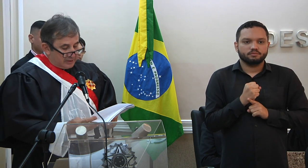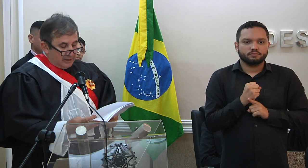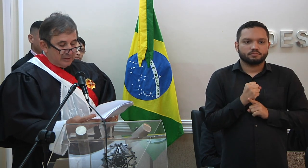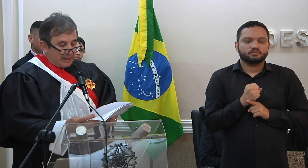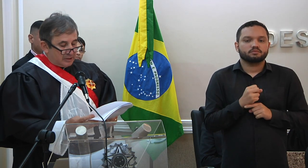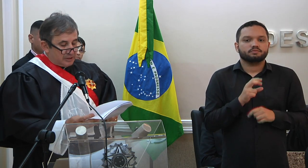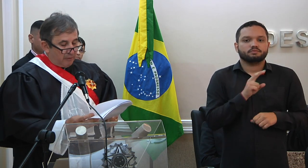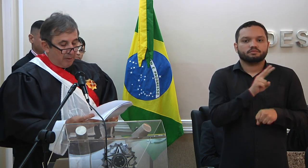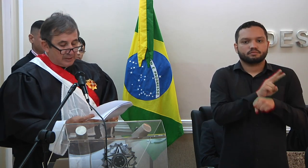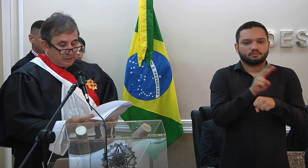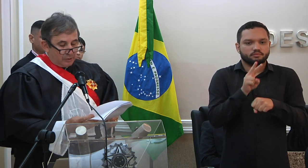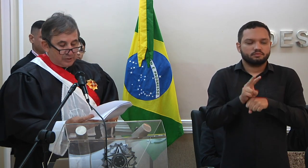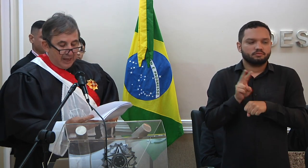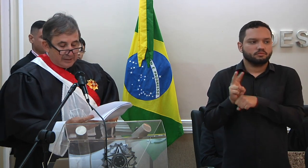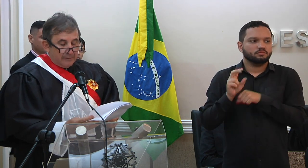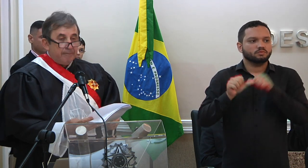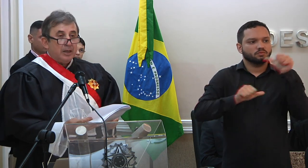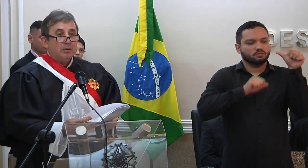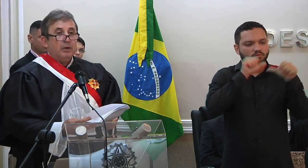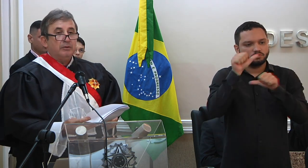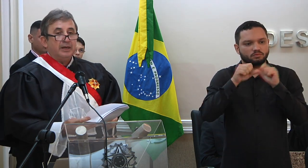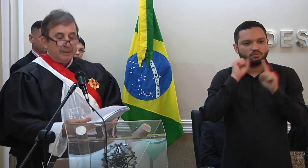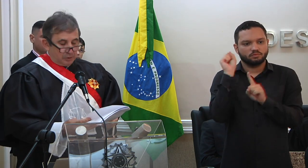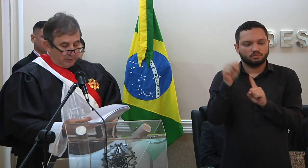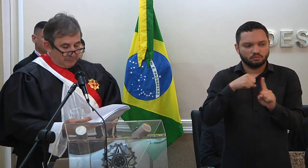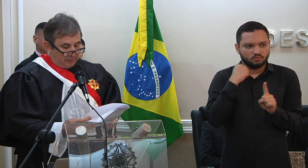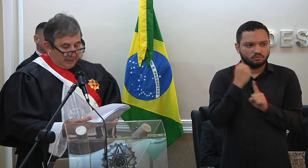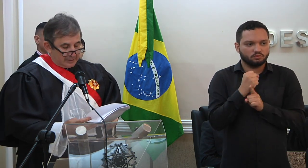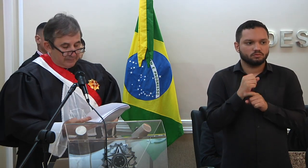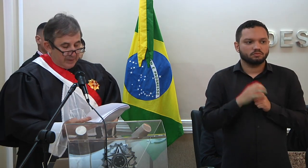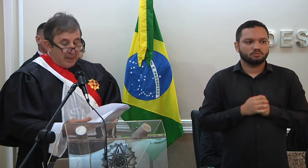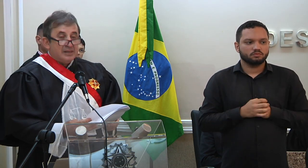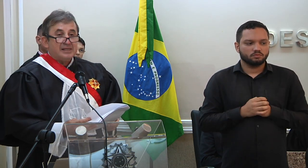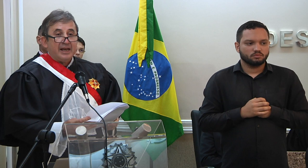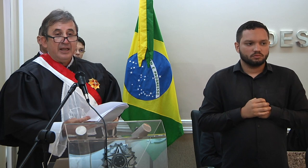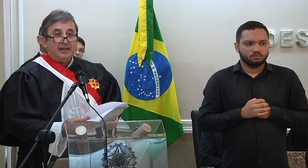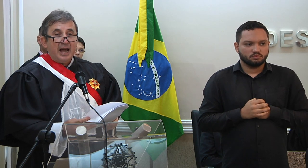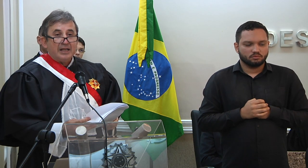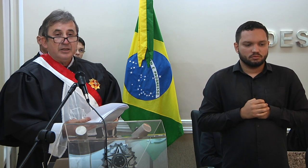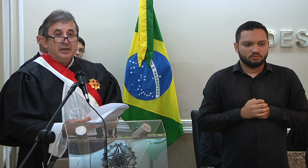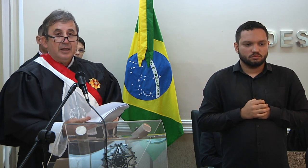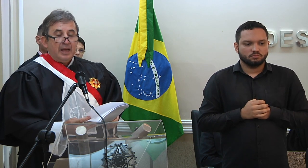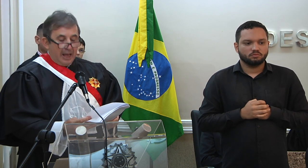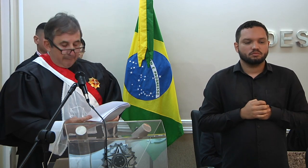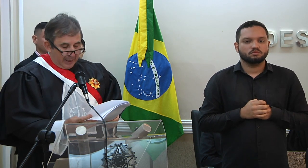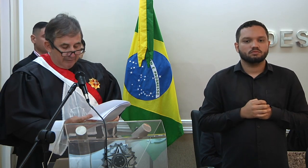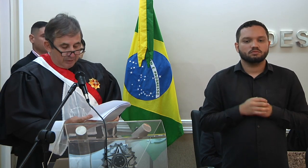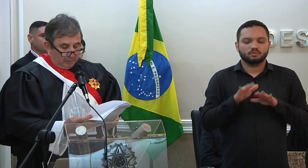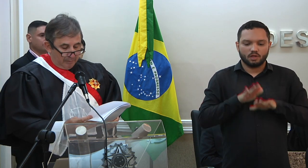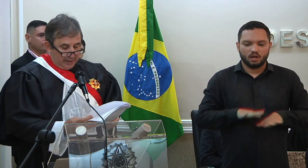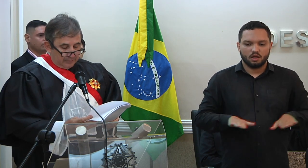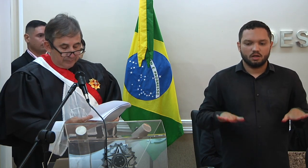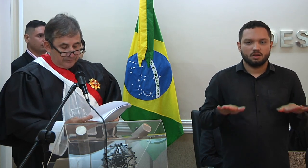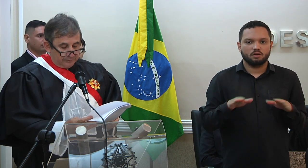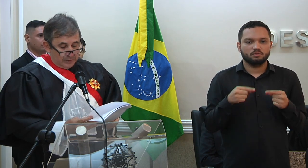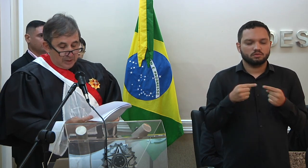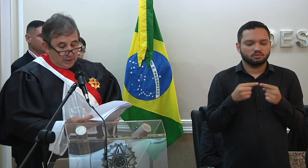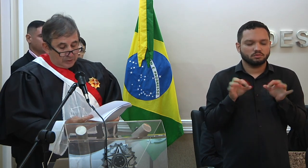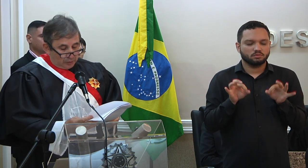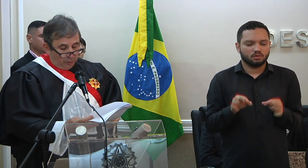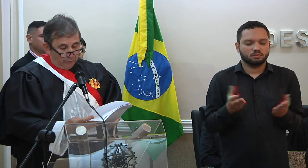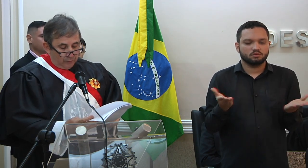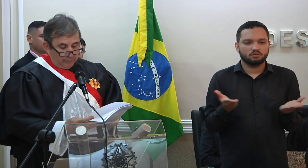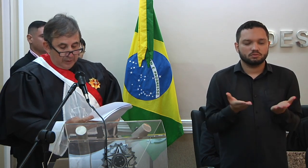vanguardistas das transformações sociais quando criamos jurisprudência. serenidade é a palavra do momento.